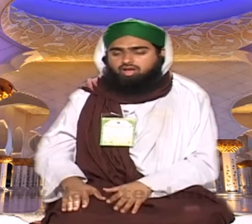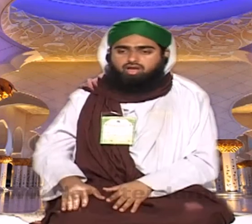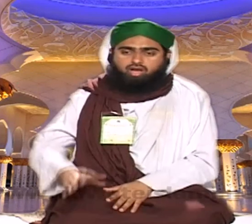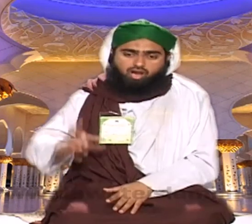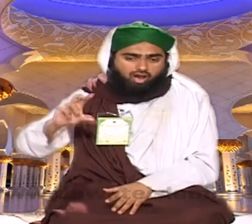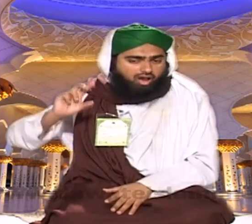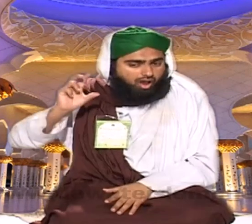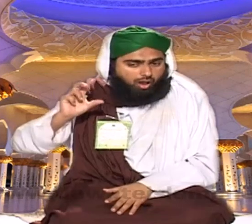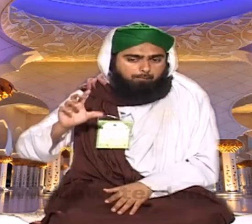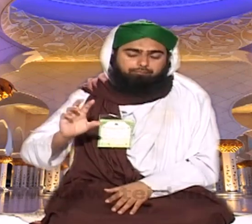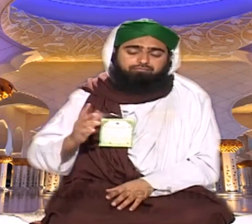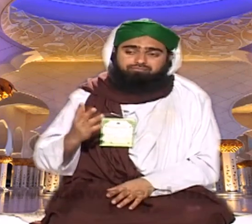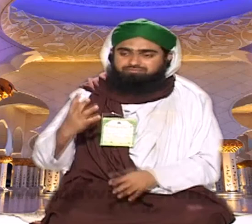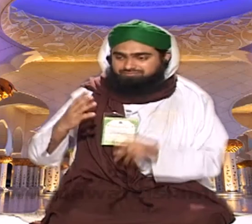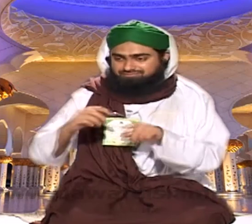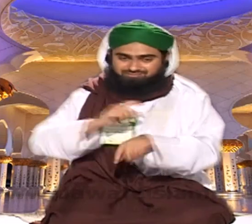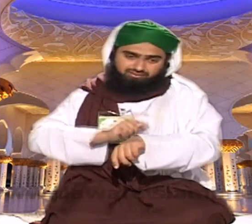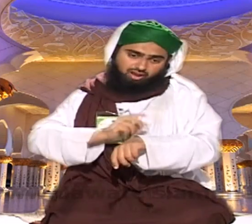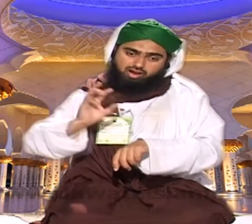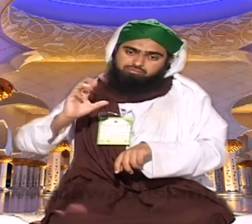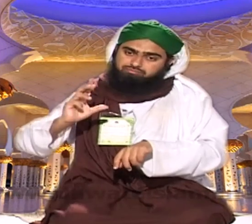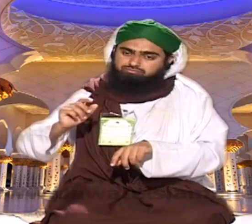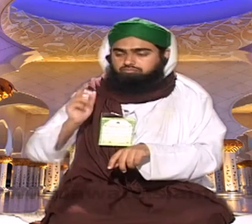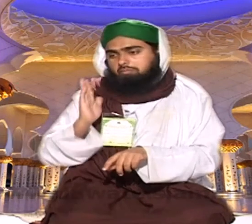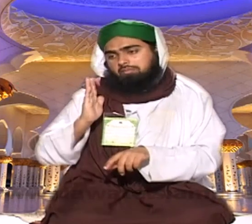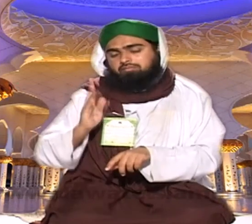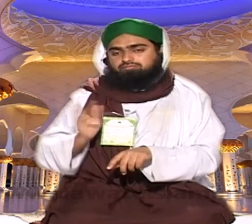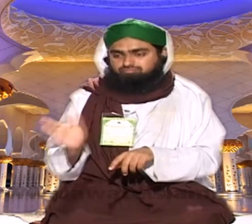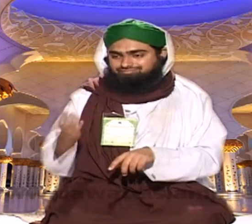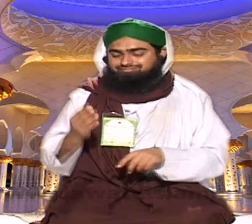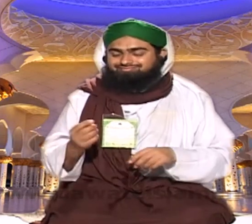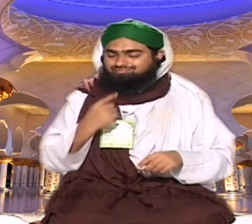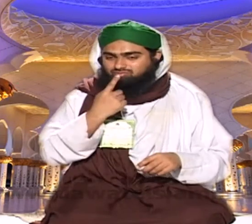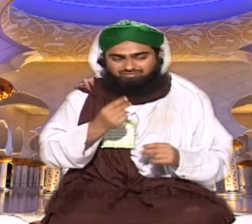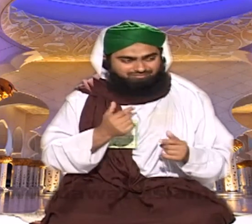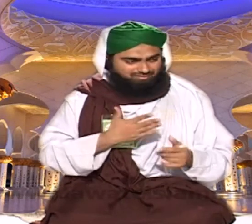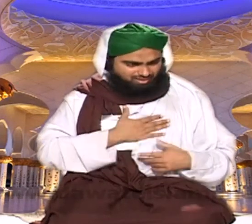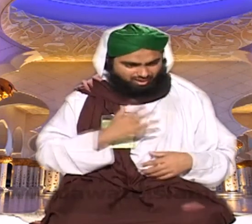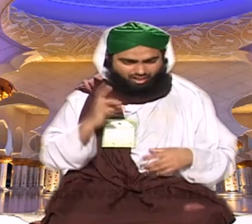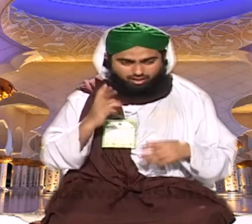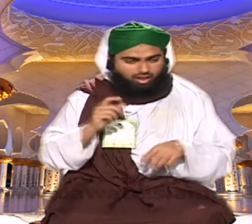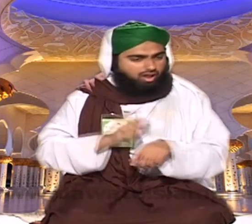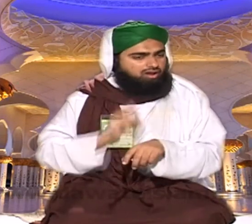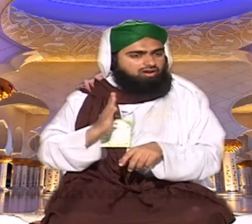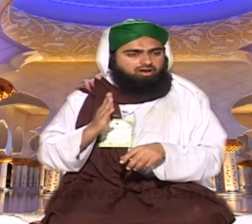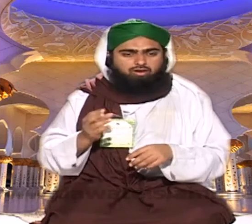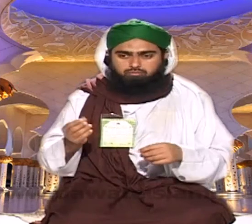لوگ میں نے کہا تو سیٹ کر لے تو فجر کی دنگ پر گھنٹی اٹھا دی تو اس نے چھوٹ سے کہا کہ الارم کی کیا مجان جو مجھے اٹھا دے